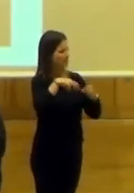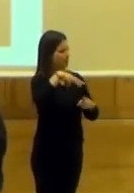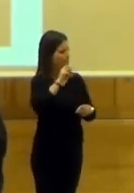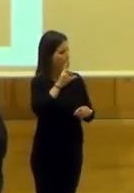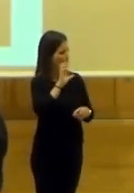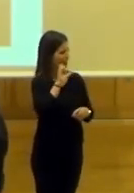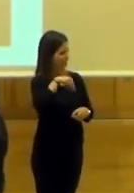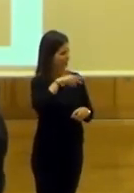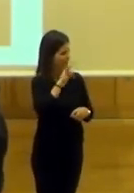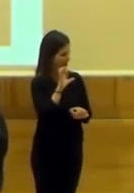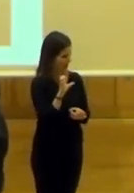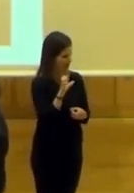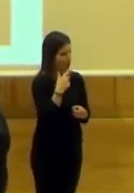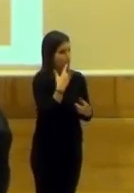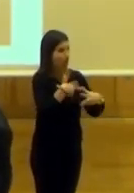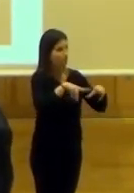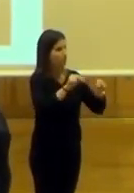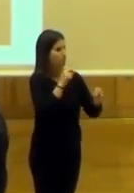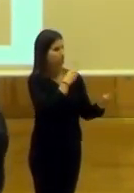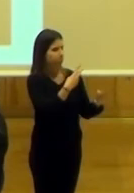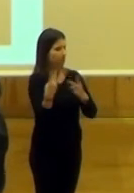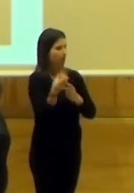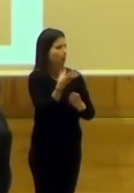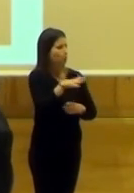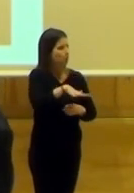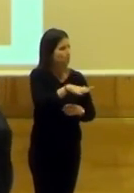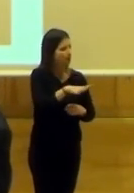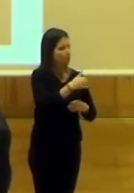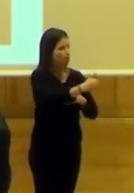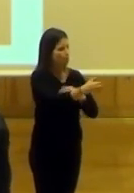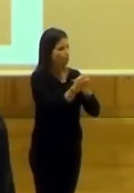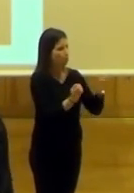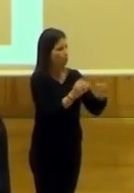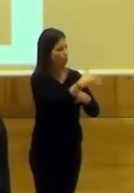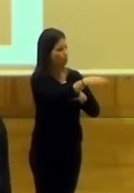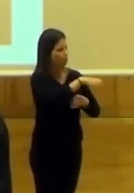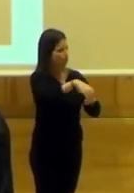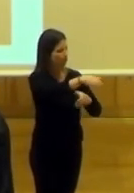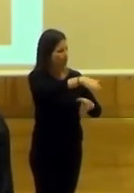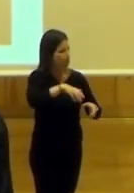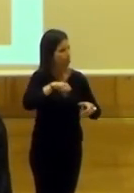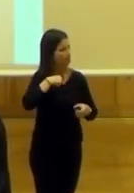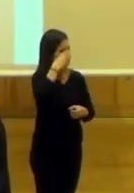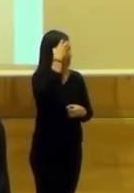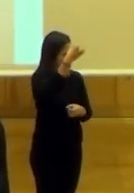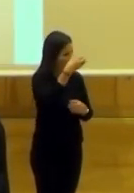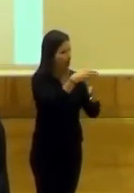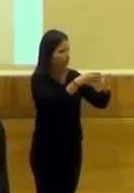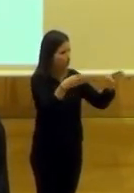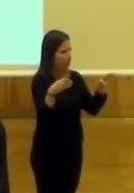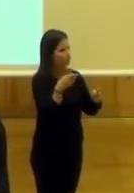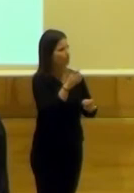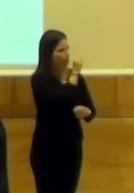Y para finalizar, mostraros muy rápidamente algunos de nuestros espacios, el Cuchero de la Citarrear, como espacio expositivo, también de